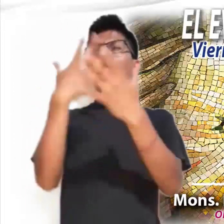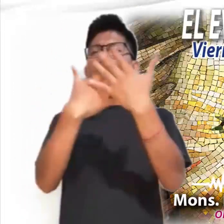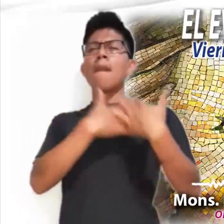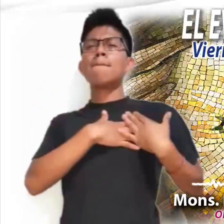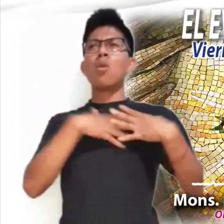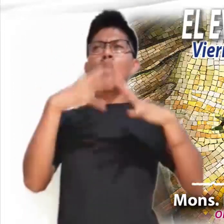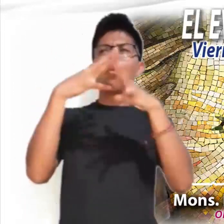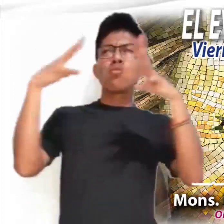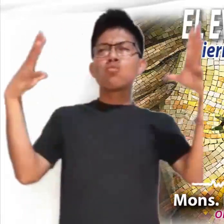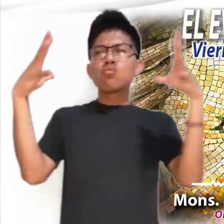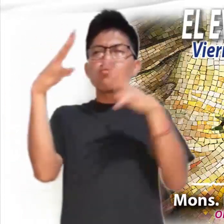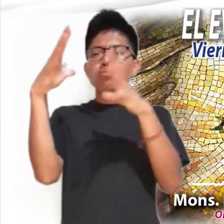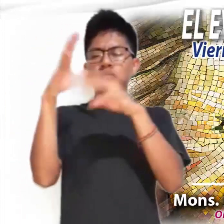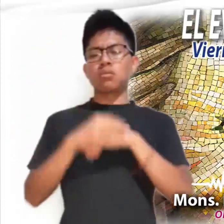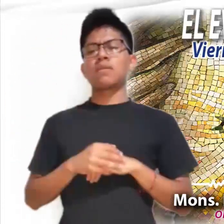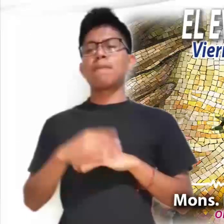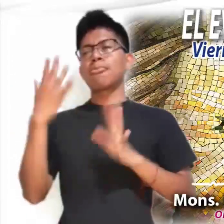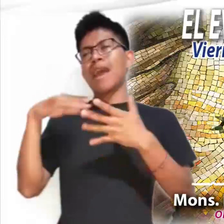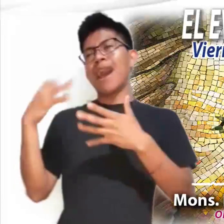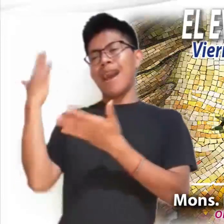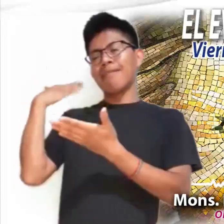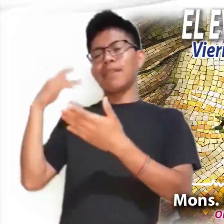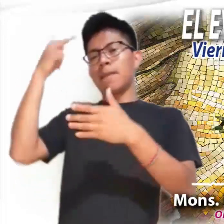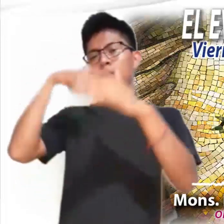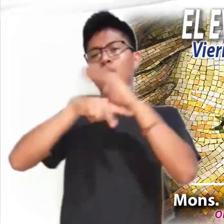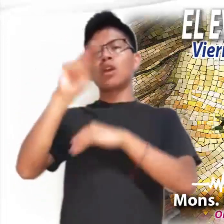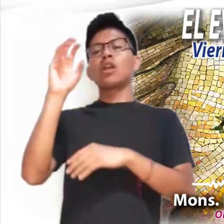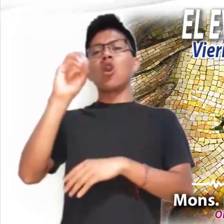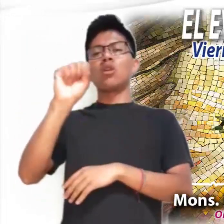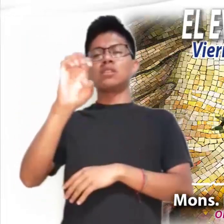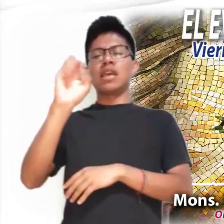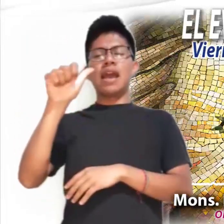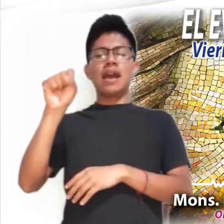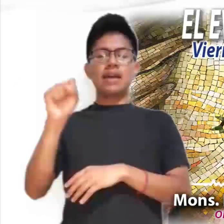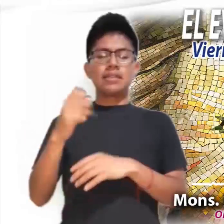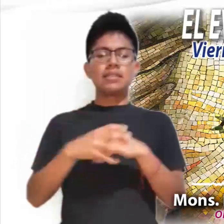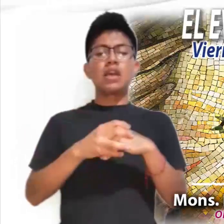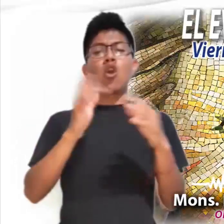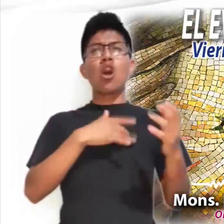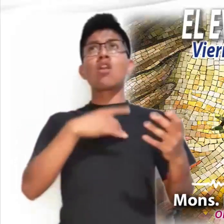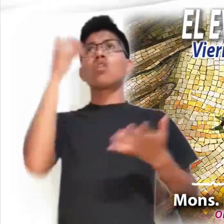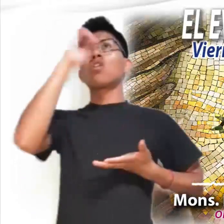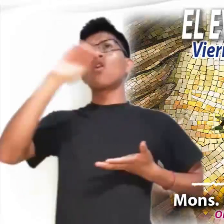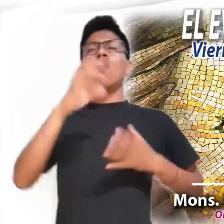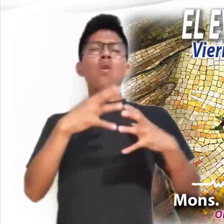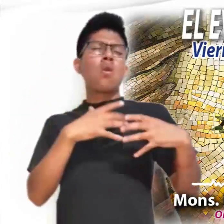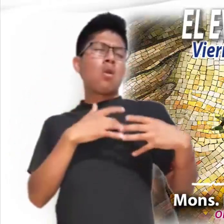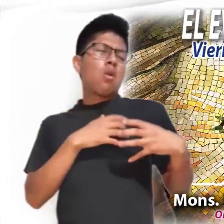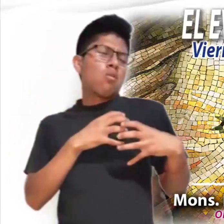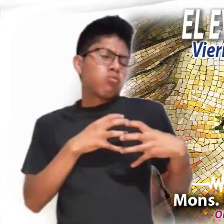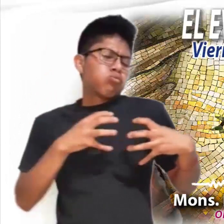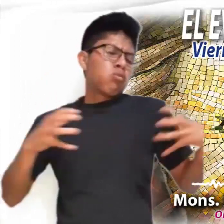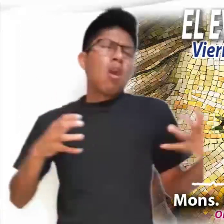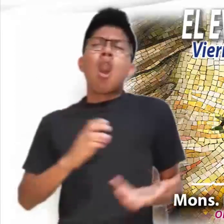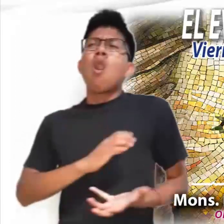ese amor en el Antiguo Testamento cuando el profeta Oseas nos habla del amor de Dios, cuyo corazón se conmueve e inflama de